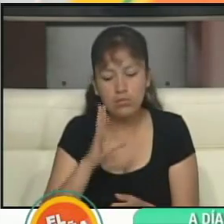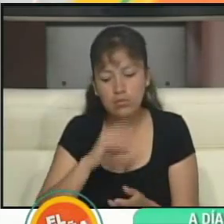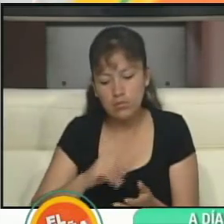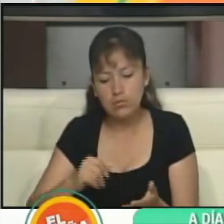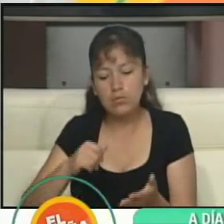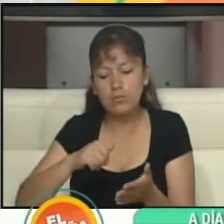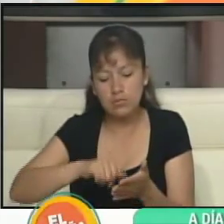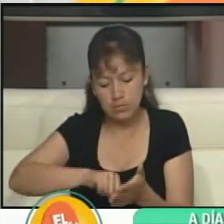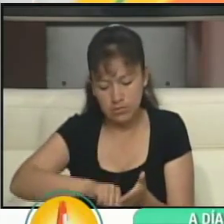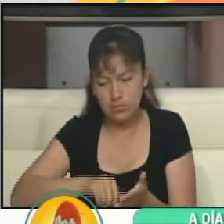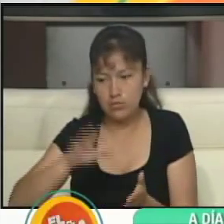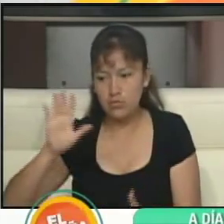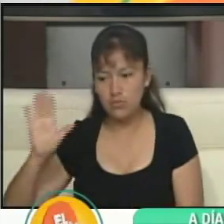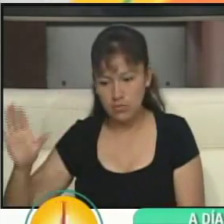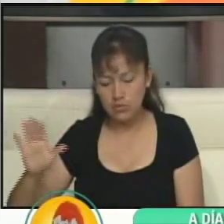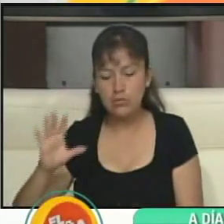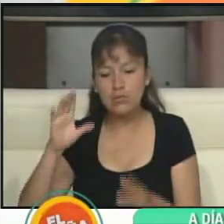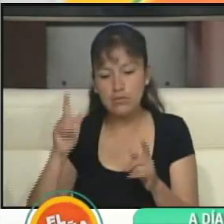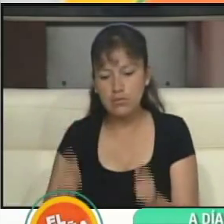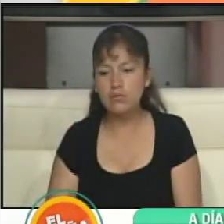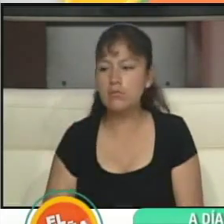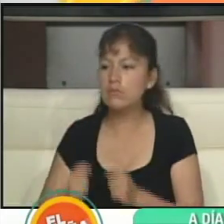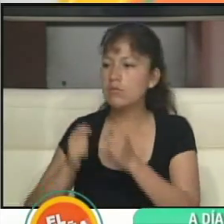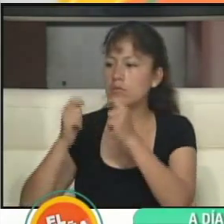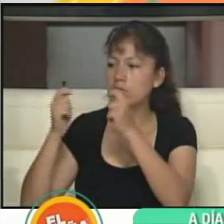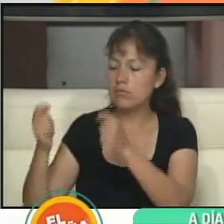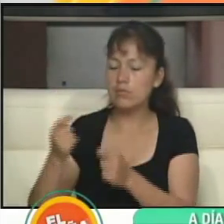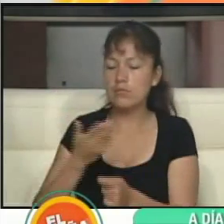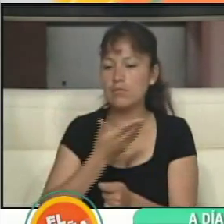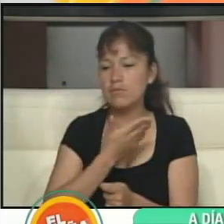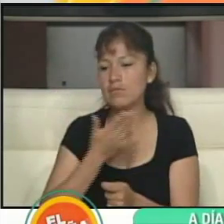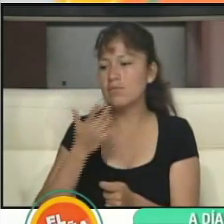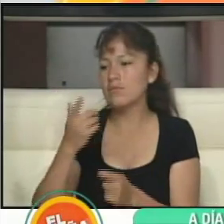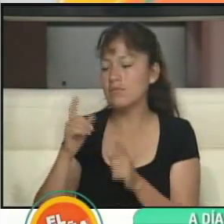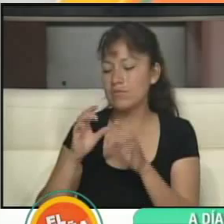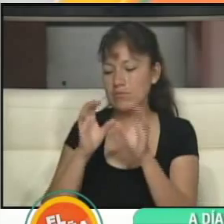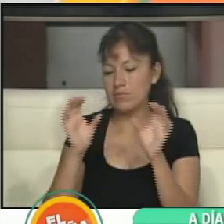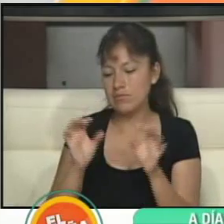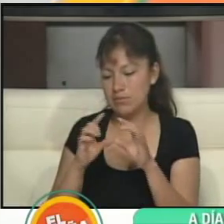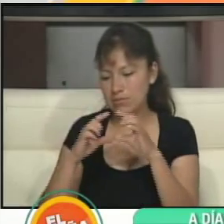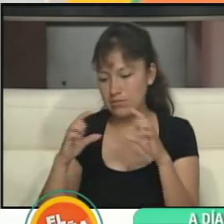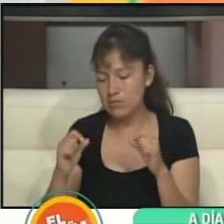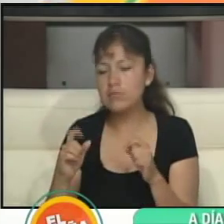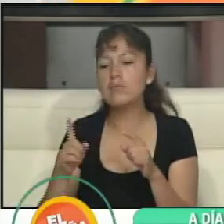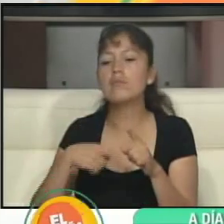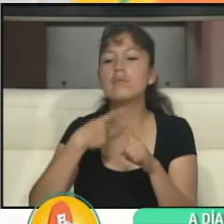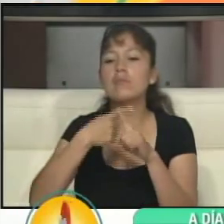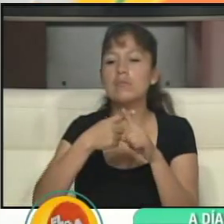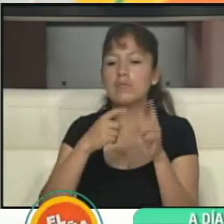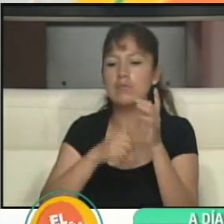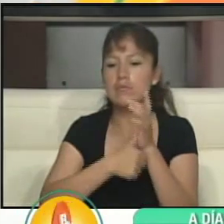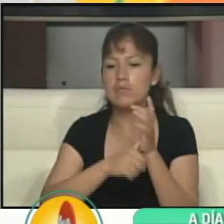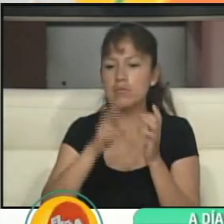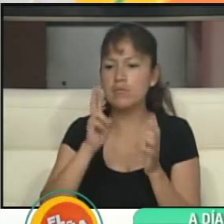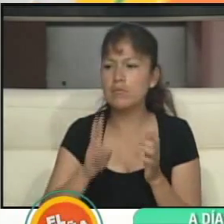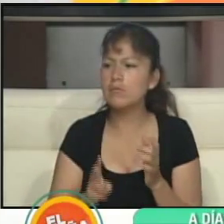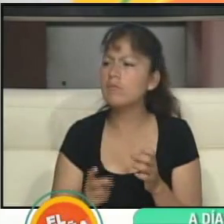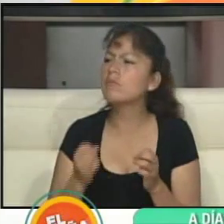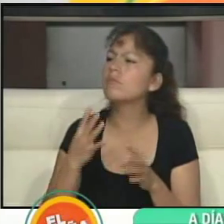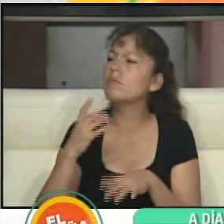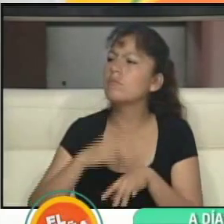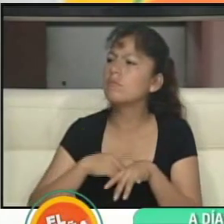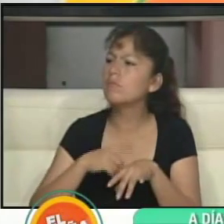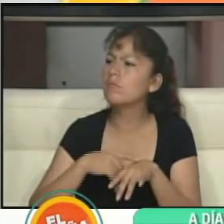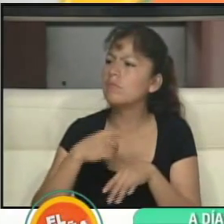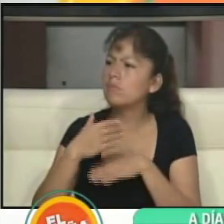lo que es mi huella y así mismo le entrego el certificado de sufragio y su cédula de identidad. Con esto ha terminado mi proceso de votación.